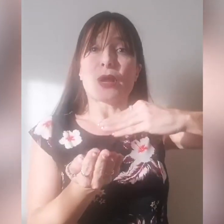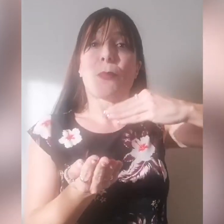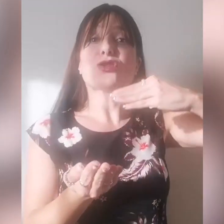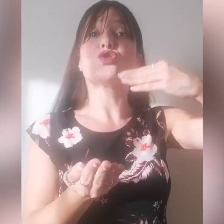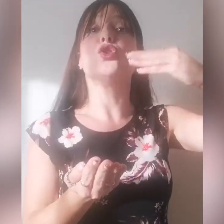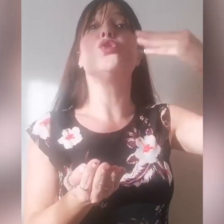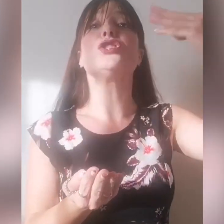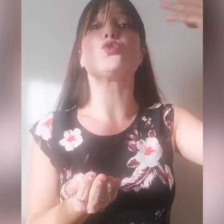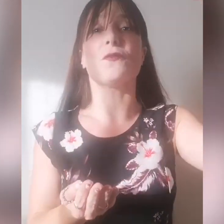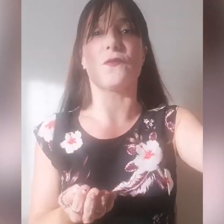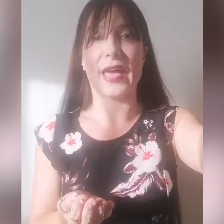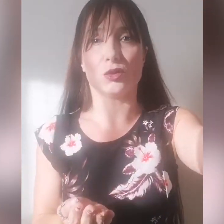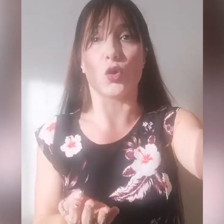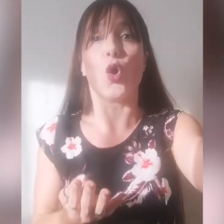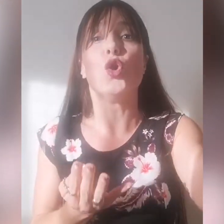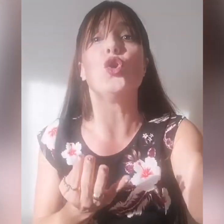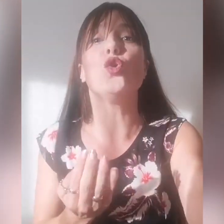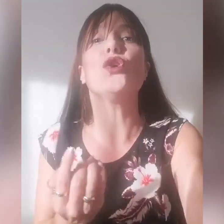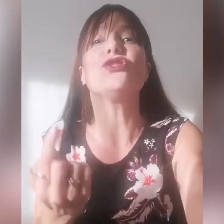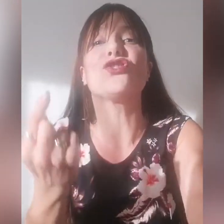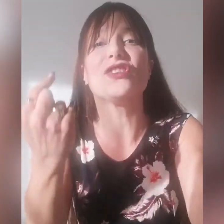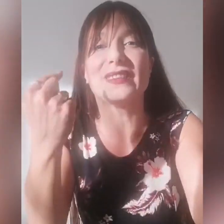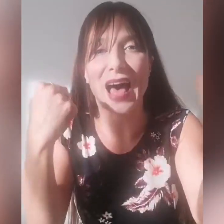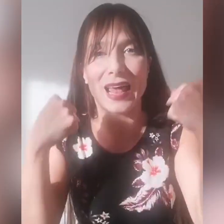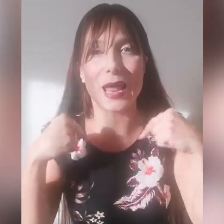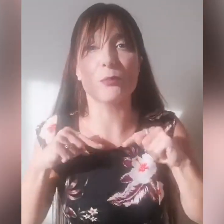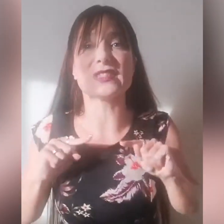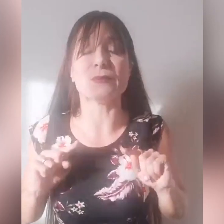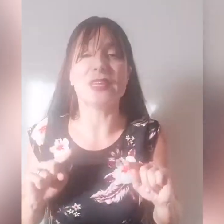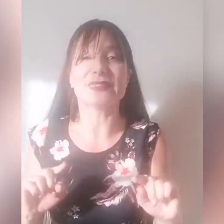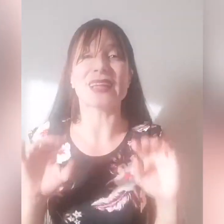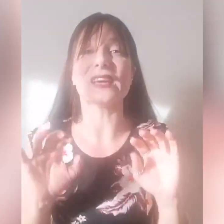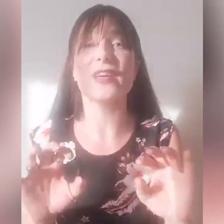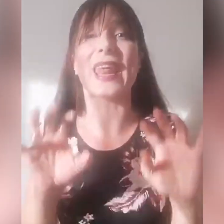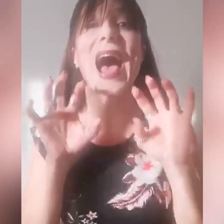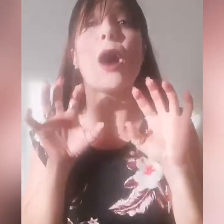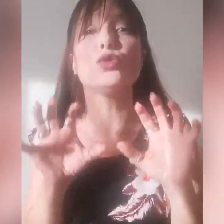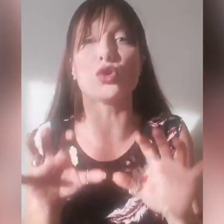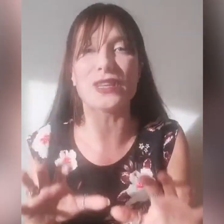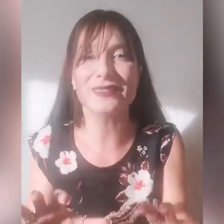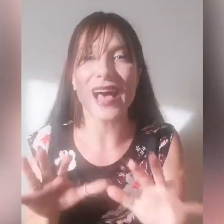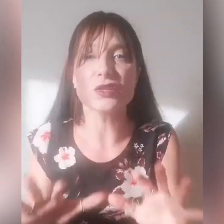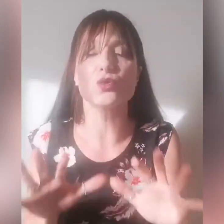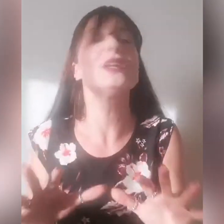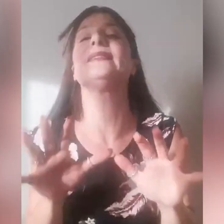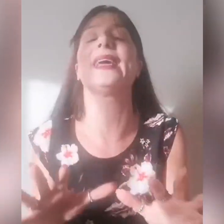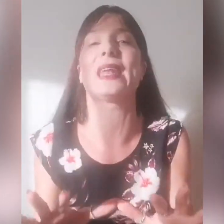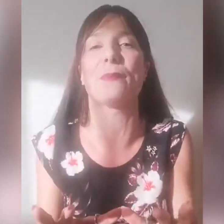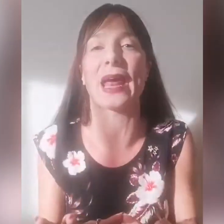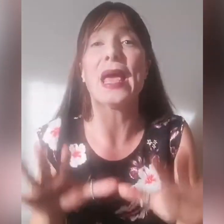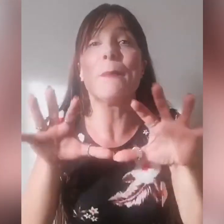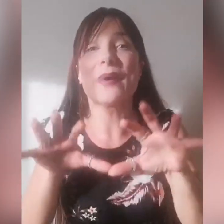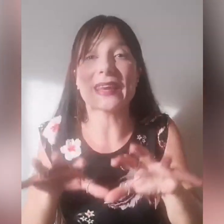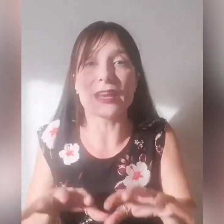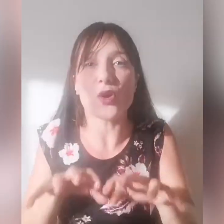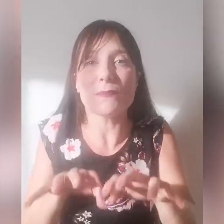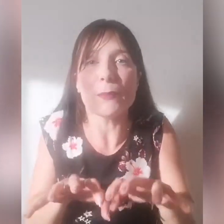riposto in Lui il suo affetto, Lui ci dà la possibilità di avere autorità sulle tenebre, perché noi abbiamo